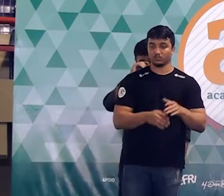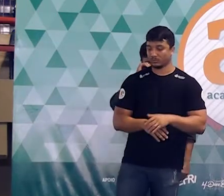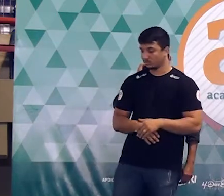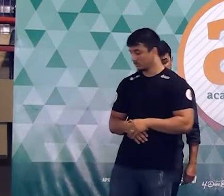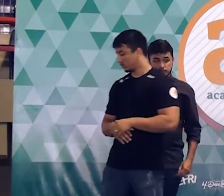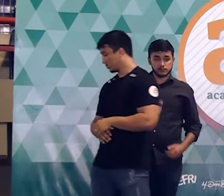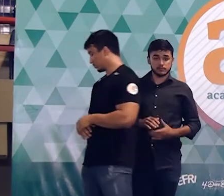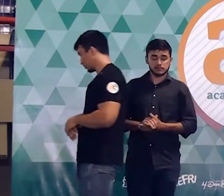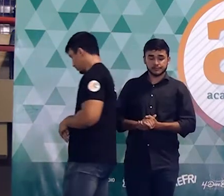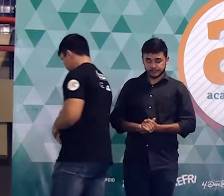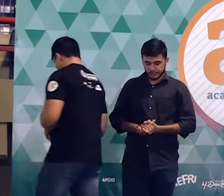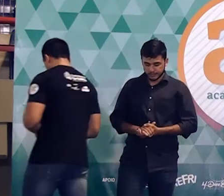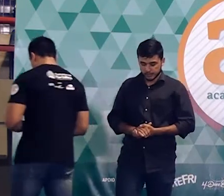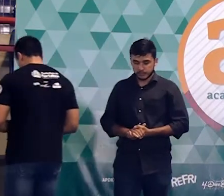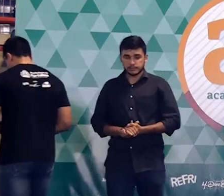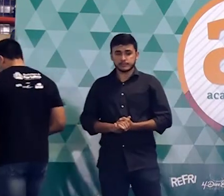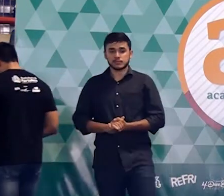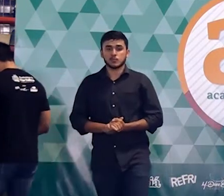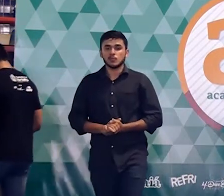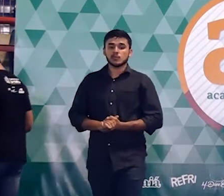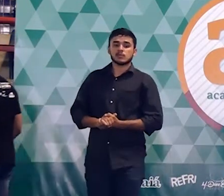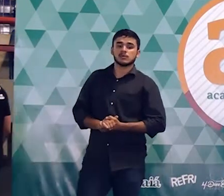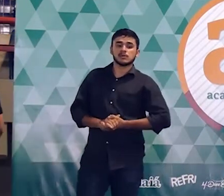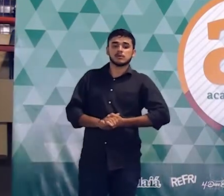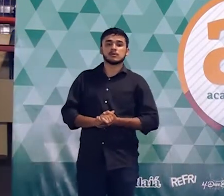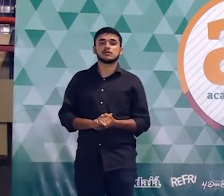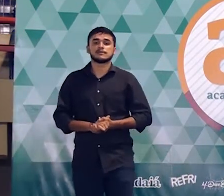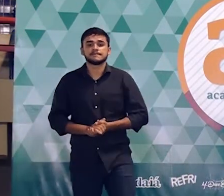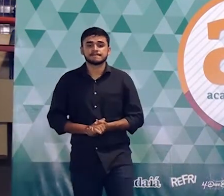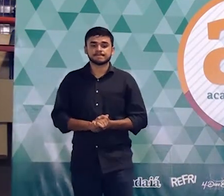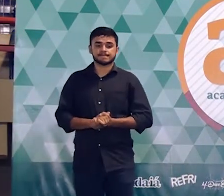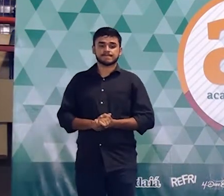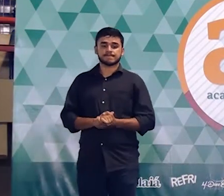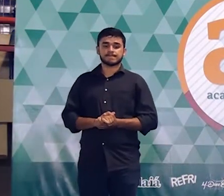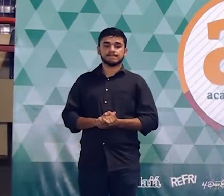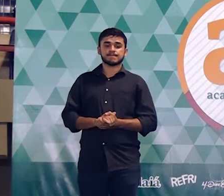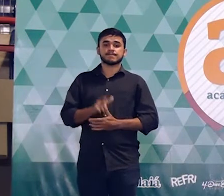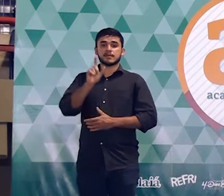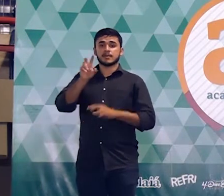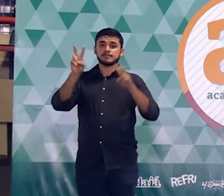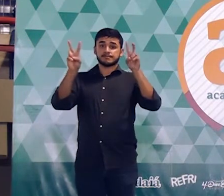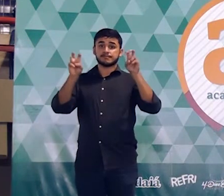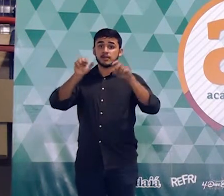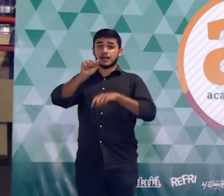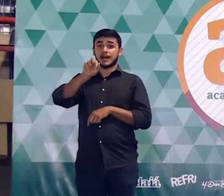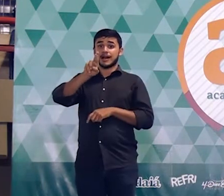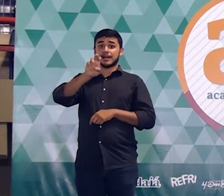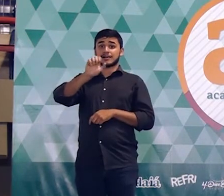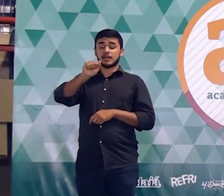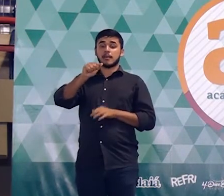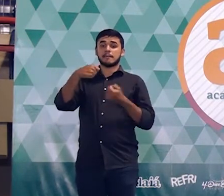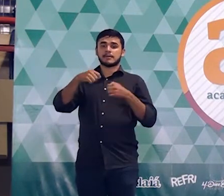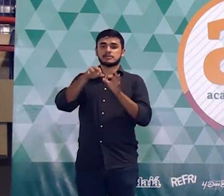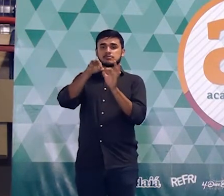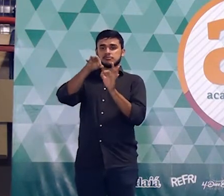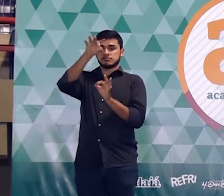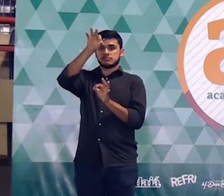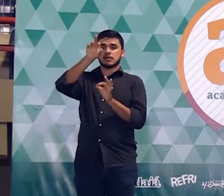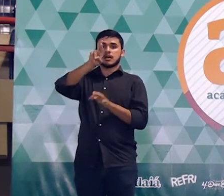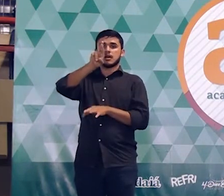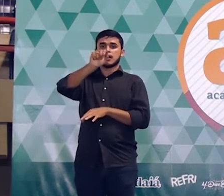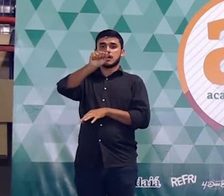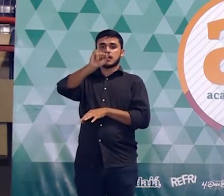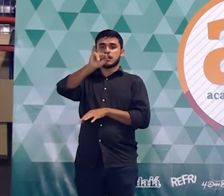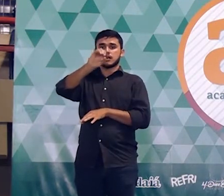e o que é que eu preciso pra calcular a área que a gente discutiu? eu preciso apenas da medida do raio só preciso da medida do raio